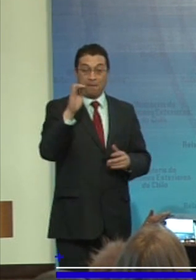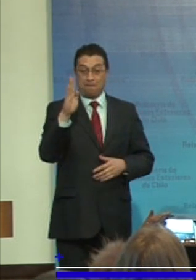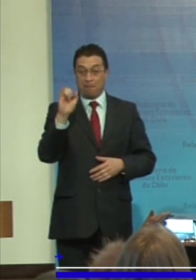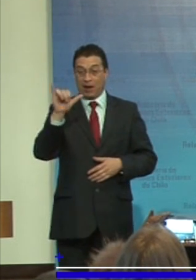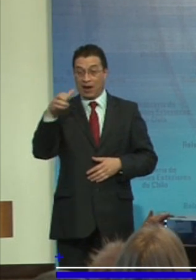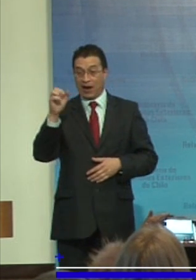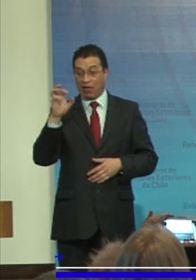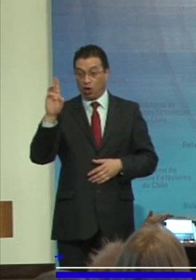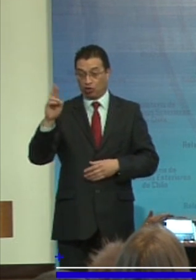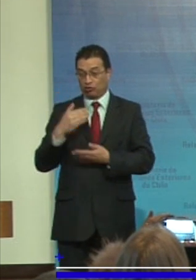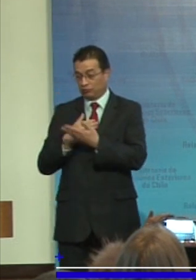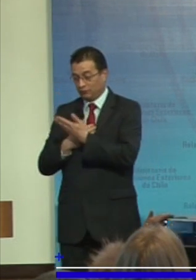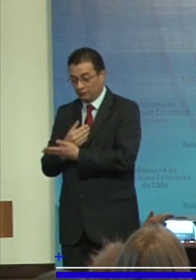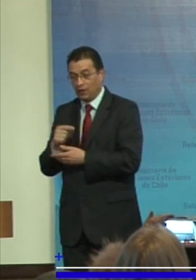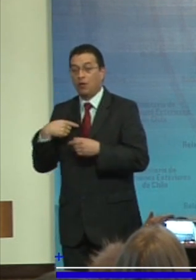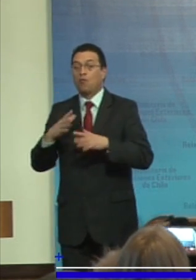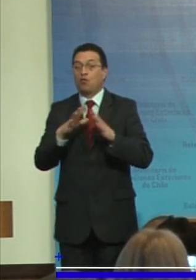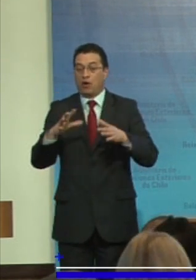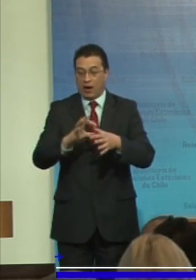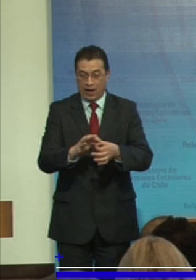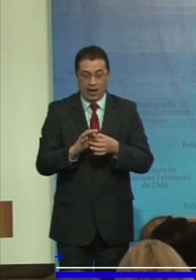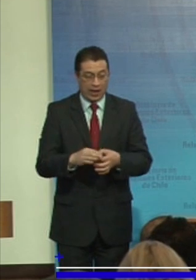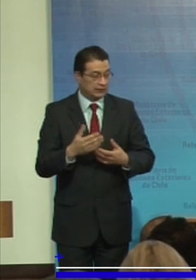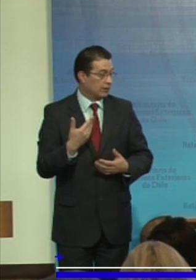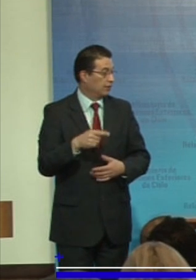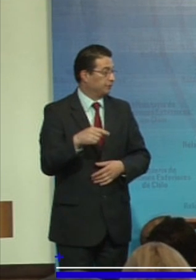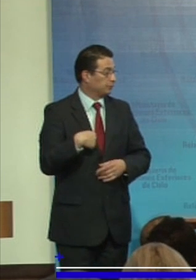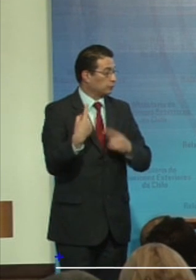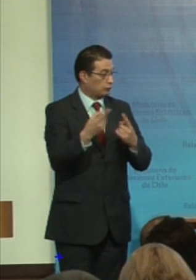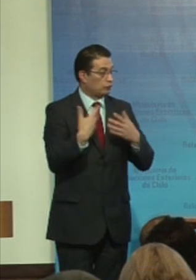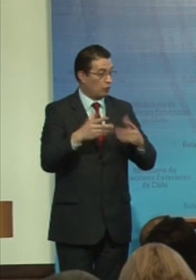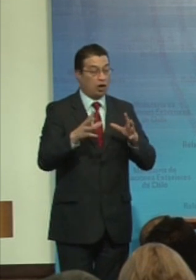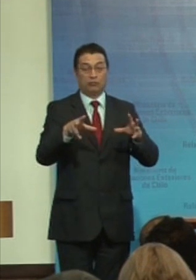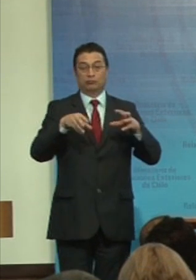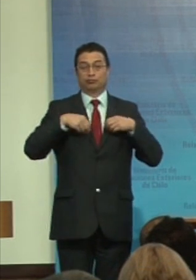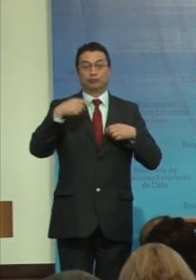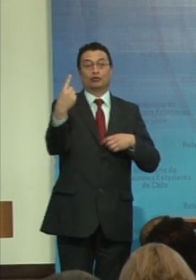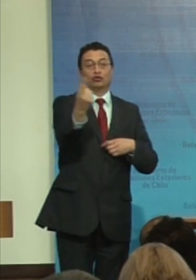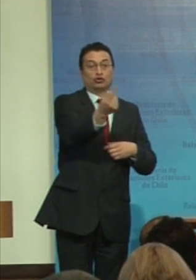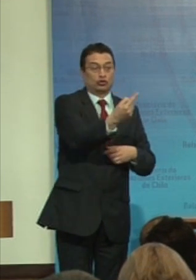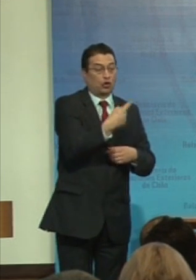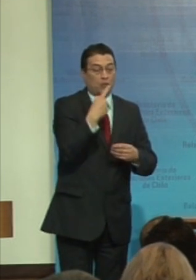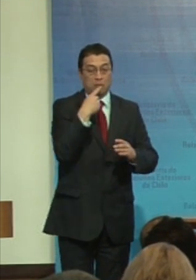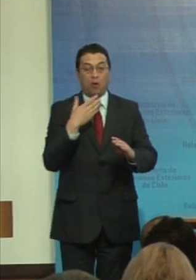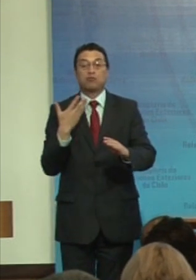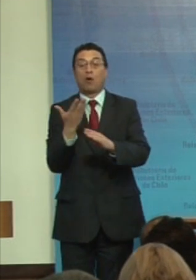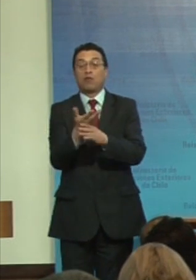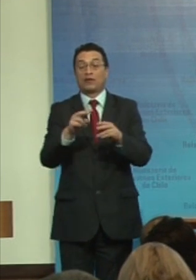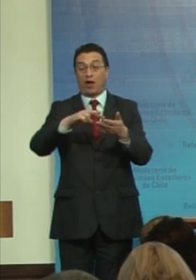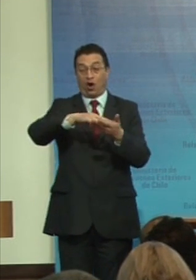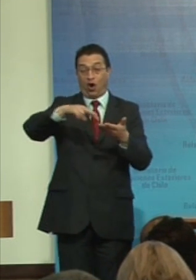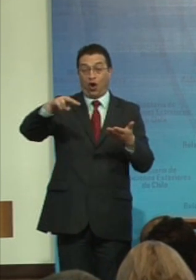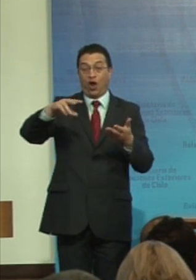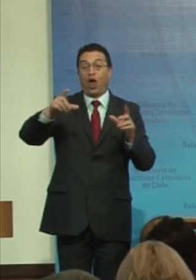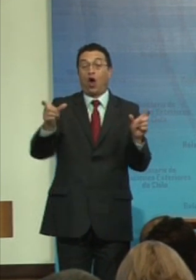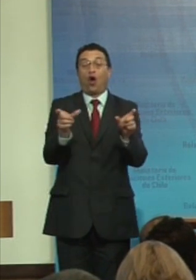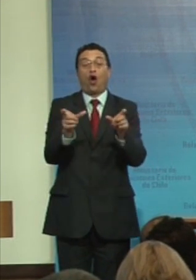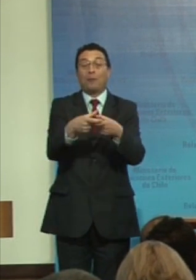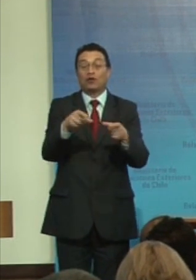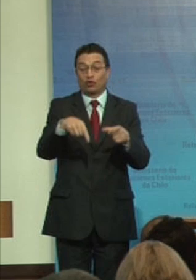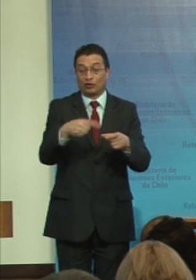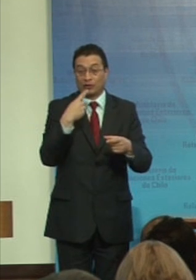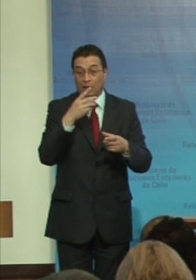profundamente, todo este acogimiento a esta actividad que es propuesta por el Comité sobre los Derechos de las Personas con